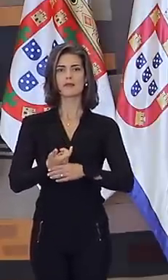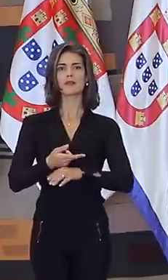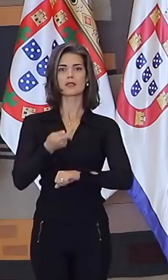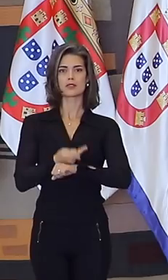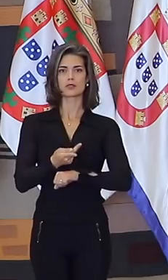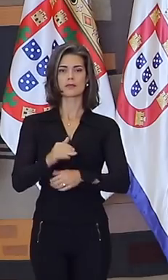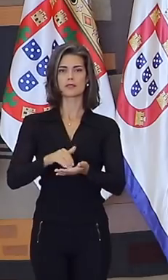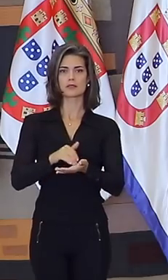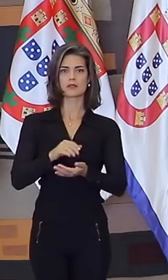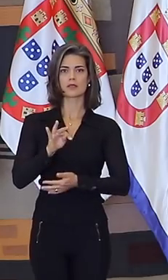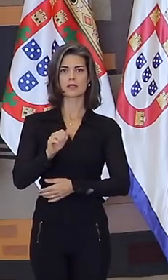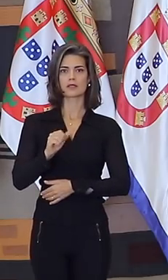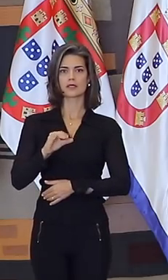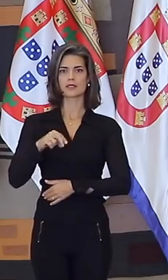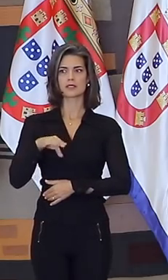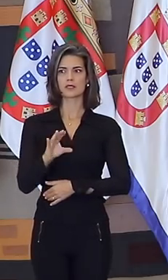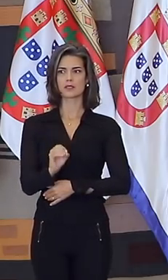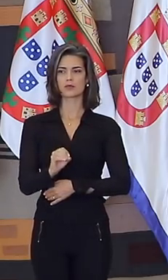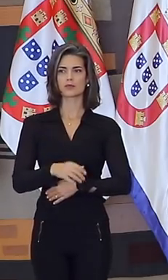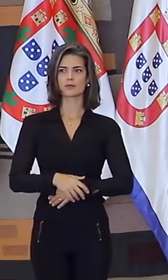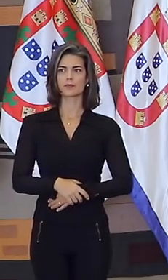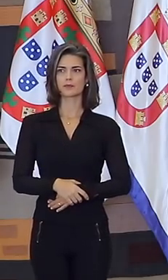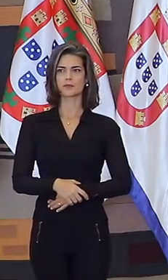secretário Tassiano Scheidt Zimmermann.